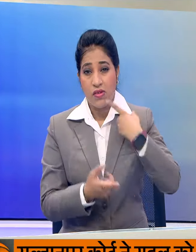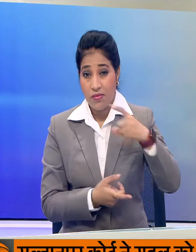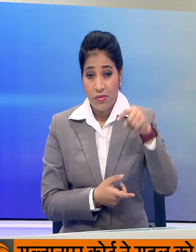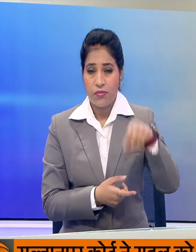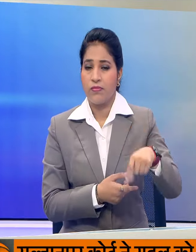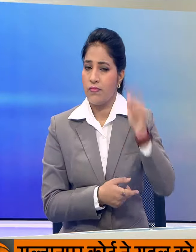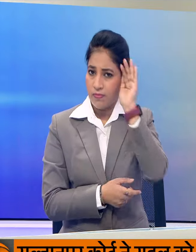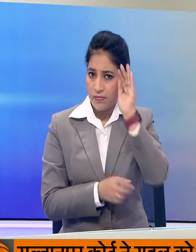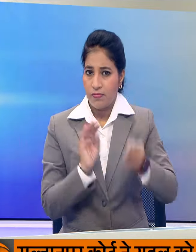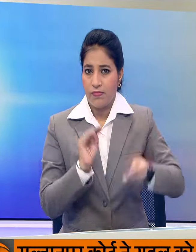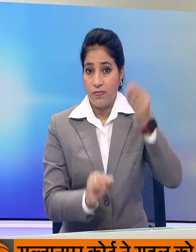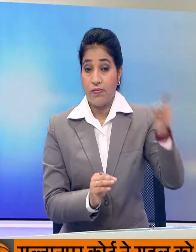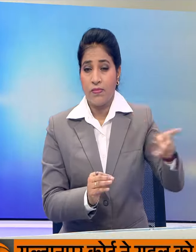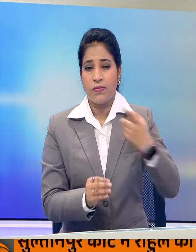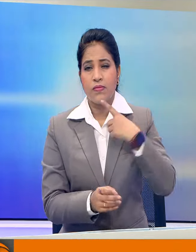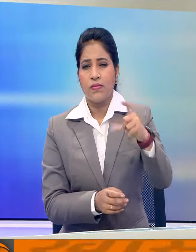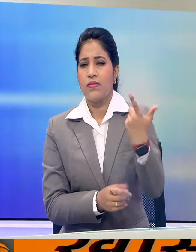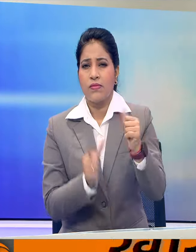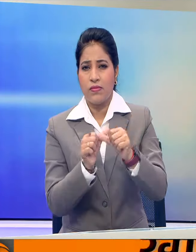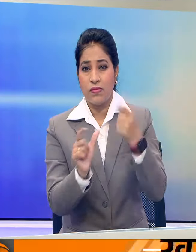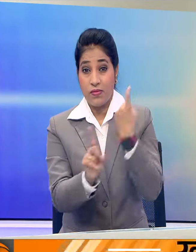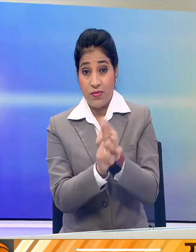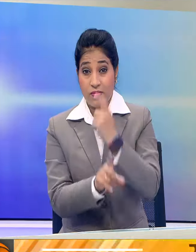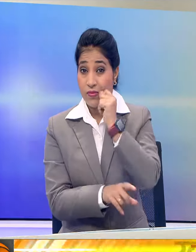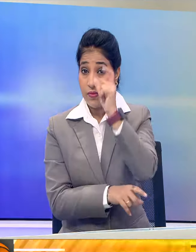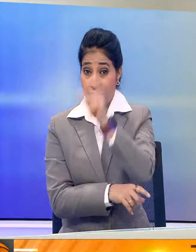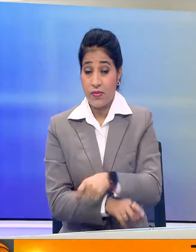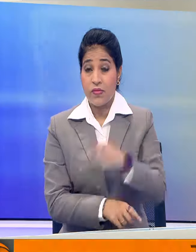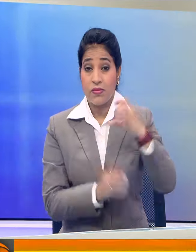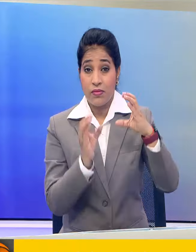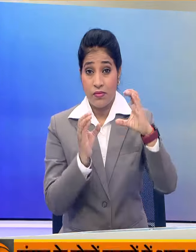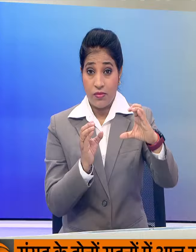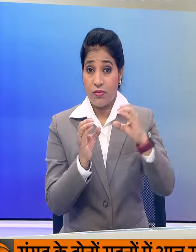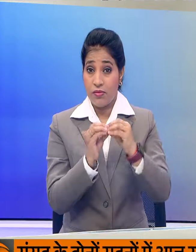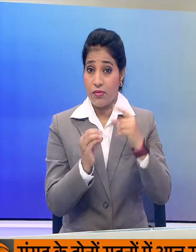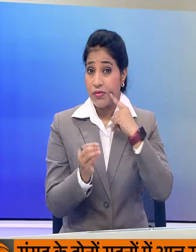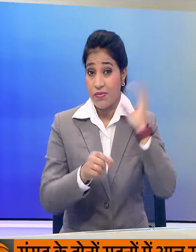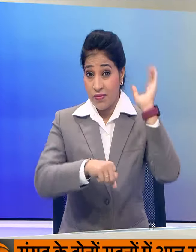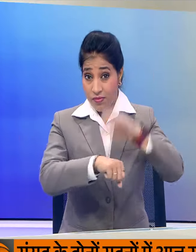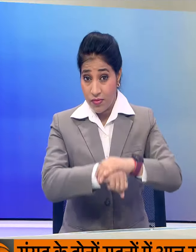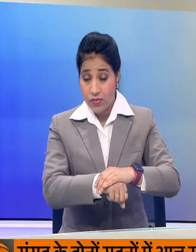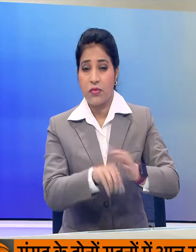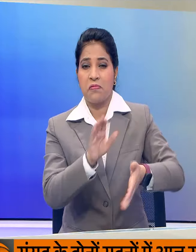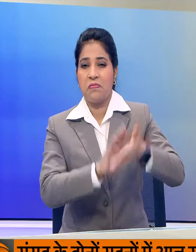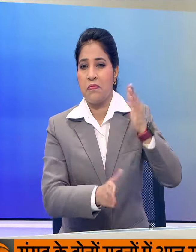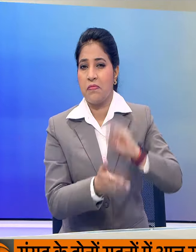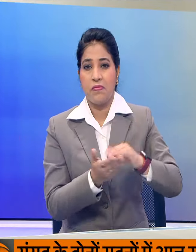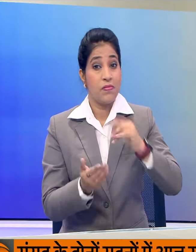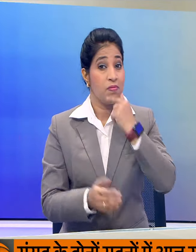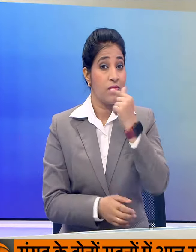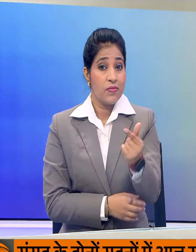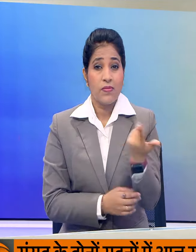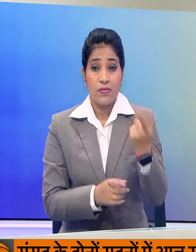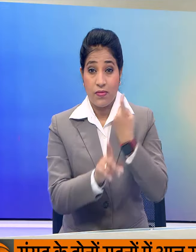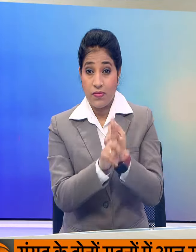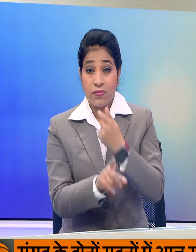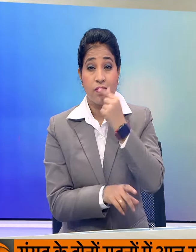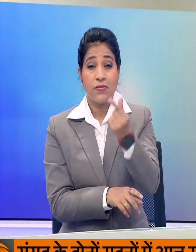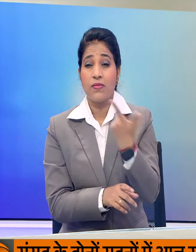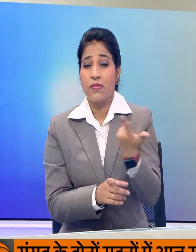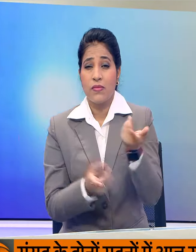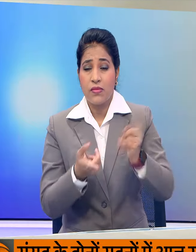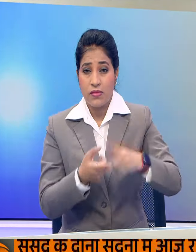होगी इस याचिका में अर्विन केज रिवाल ने सीबियाई दोवारा अपनी गिर अफतरी को चुनोती दी है कल ही केजरिवाल नहीं